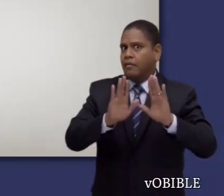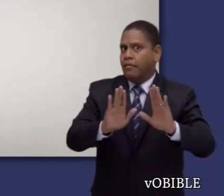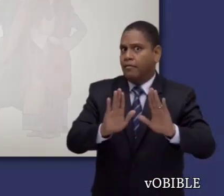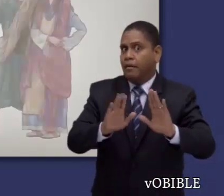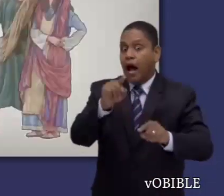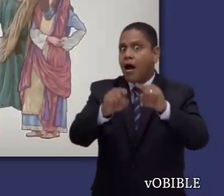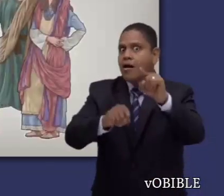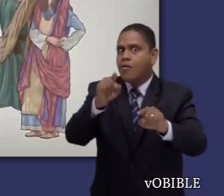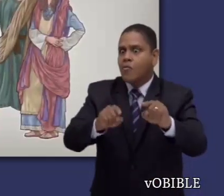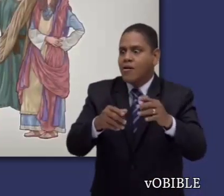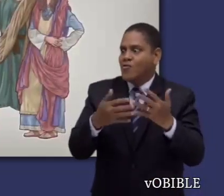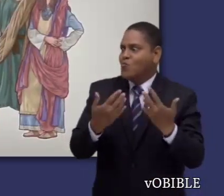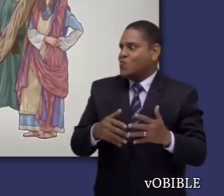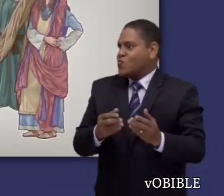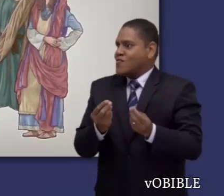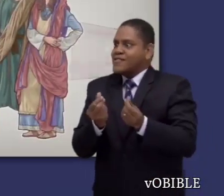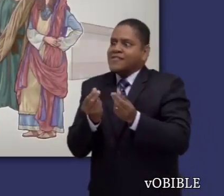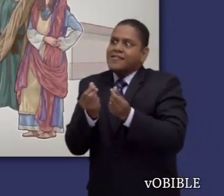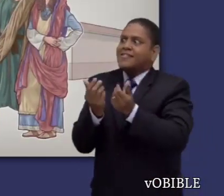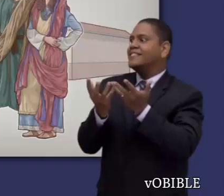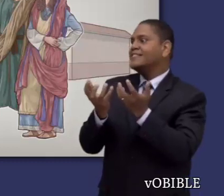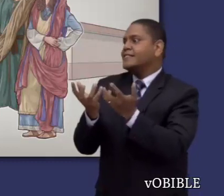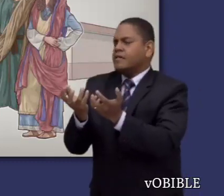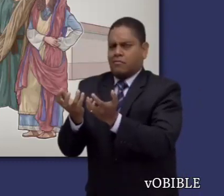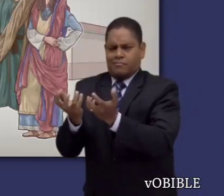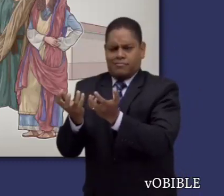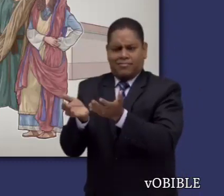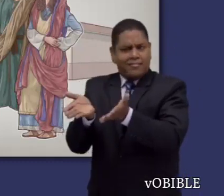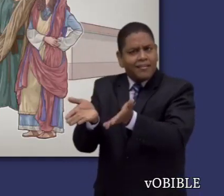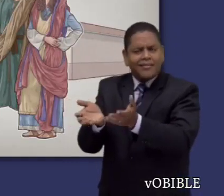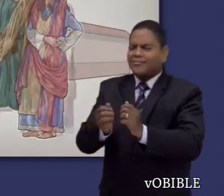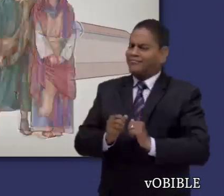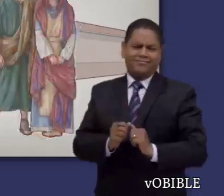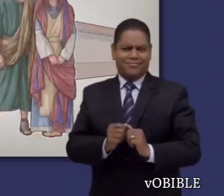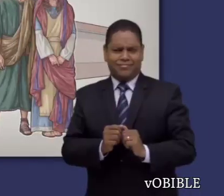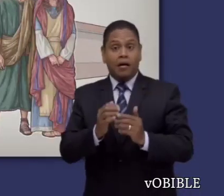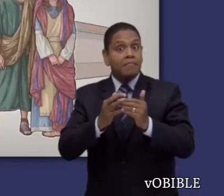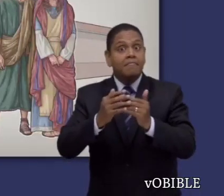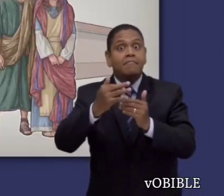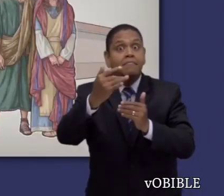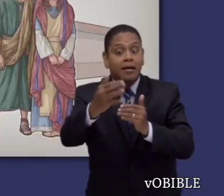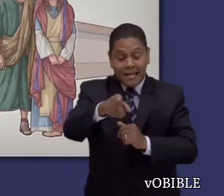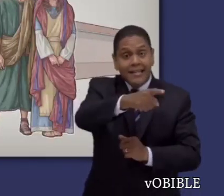Pablo también dice que quienes están decididos a ser ricos caen en tentaciones y trampas y tienen muchos deseos dañinos.